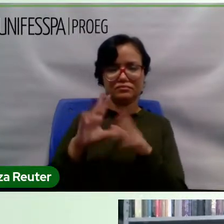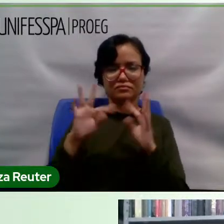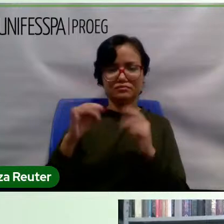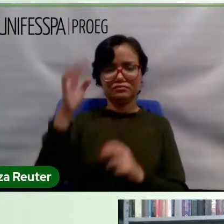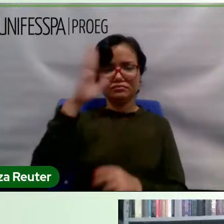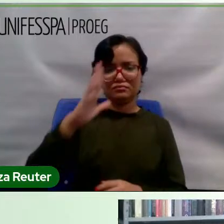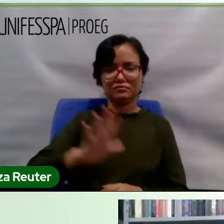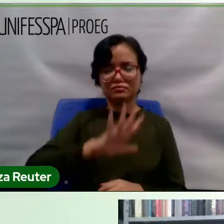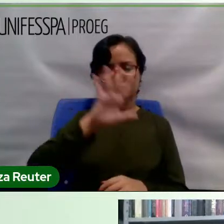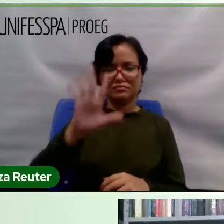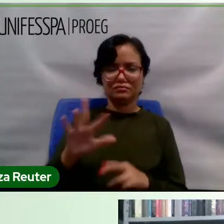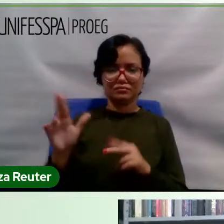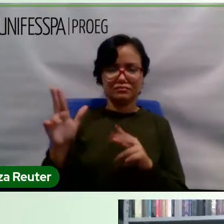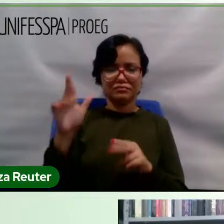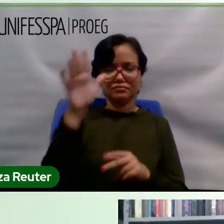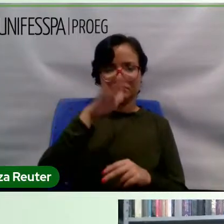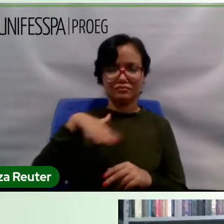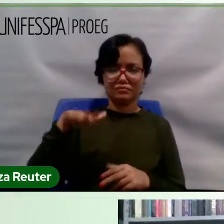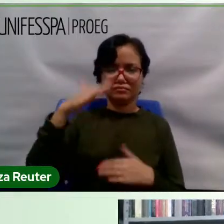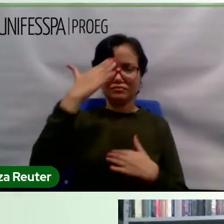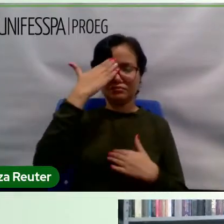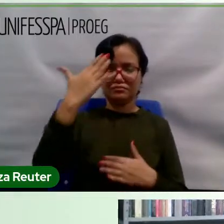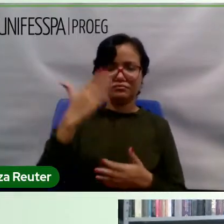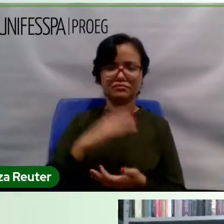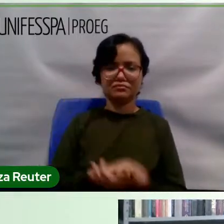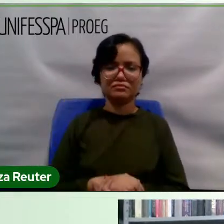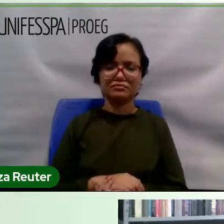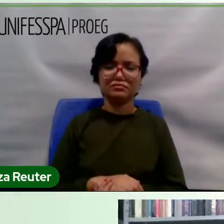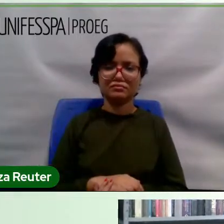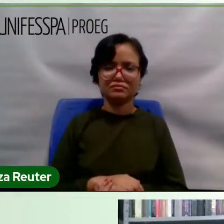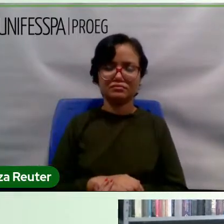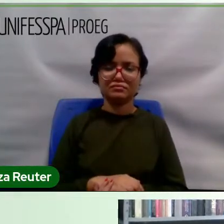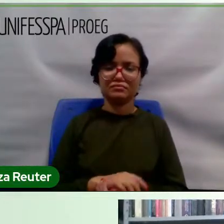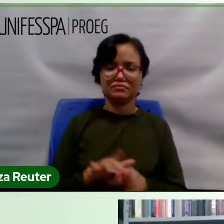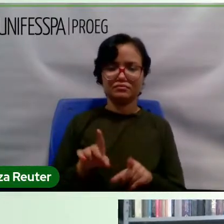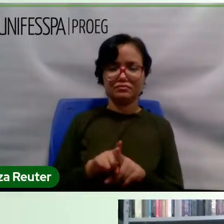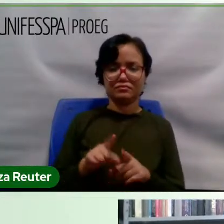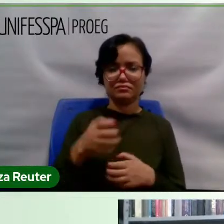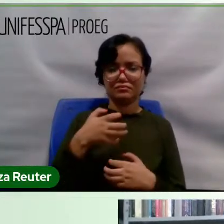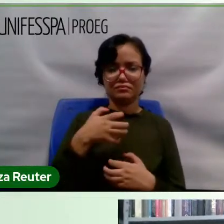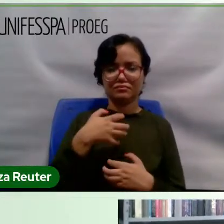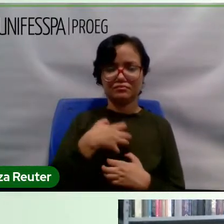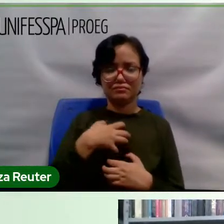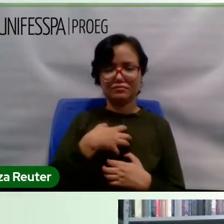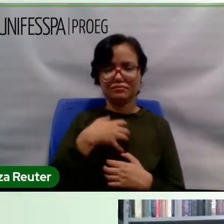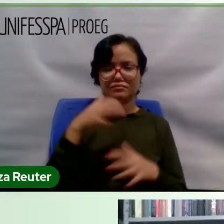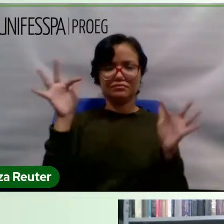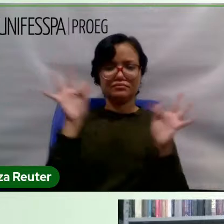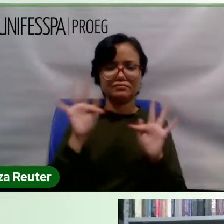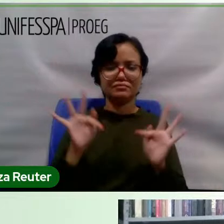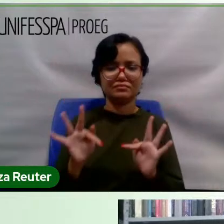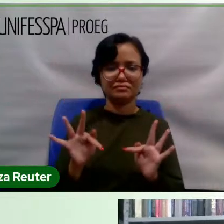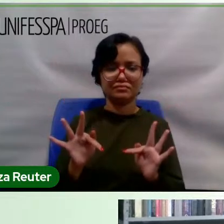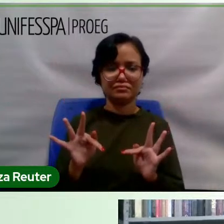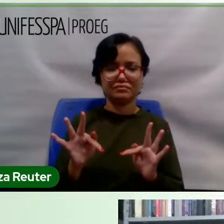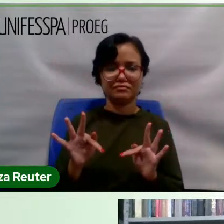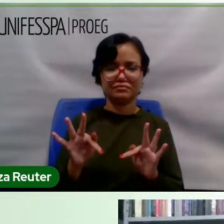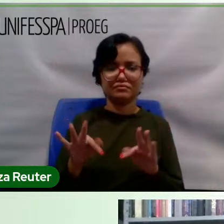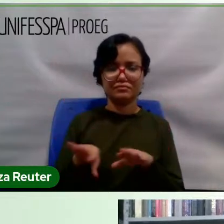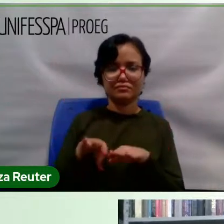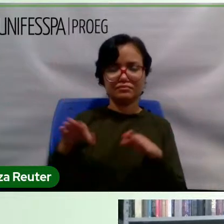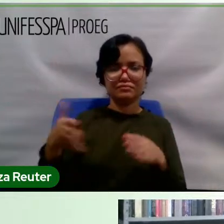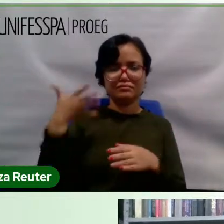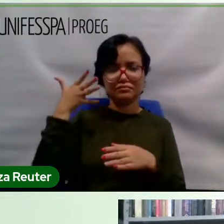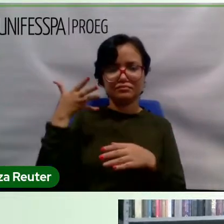muito obrigado. Sinto-me honrado. Por outro lado, também sinto-me muito feliz em poder dividir uma mesa com a professora